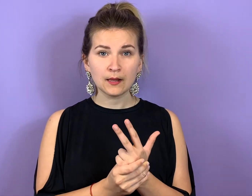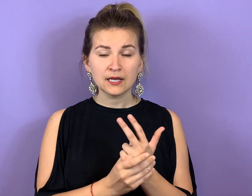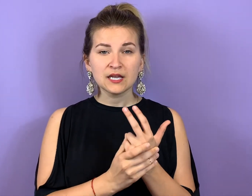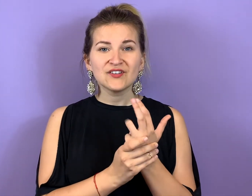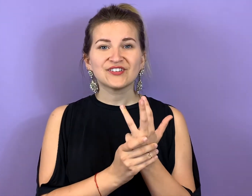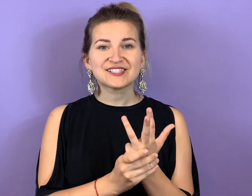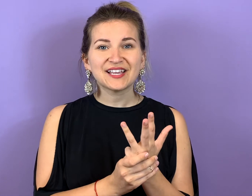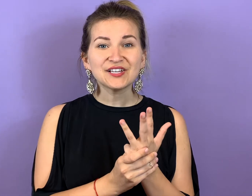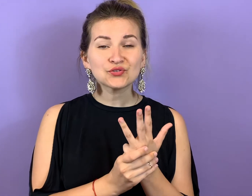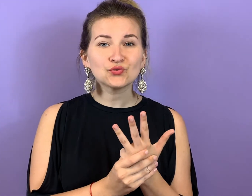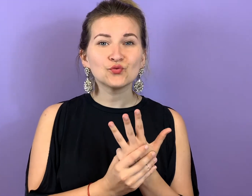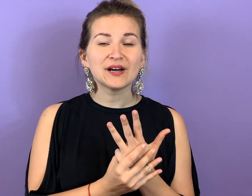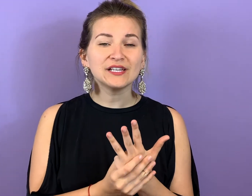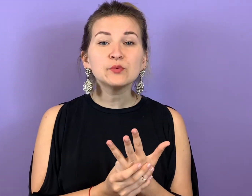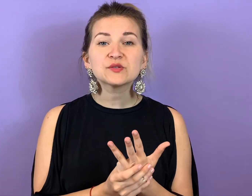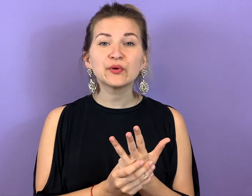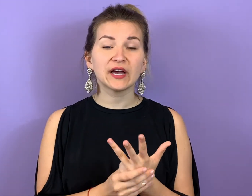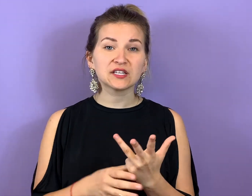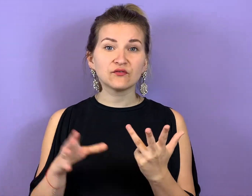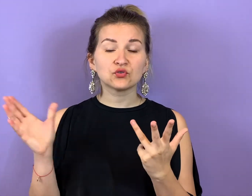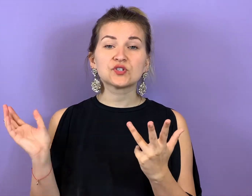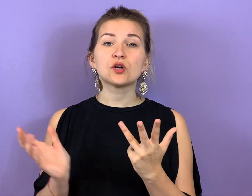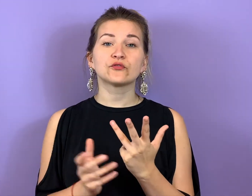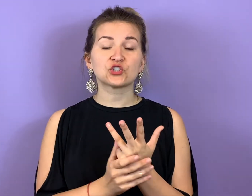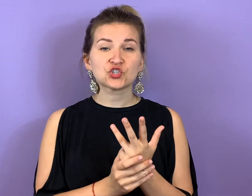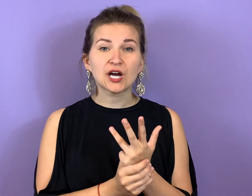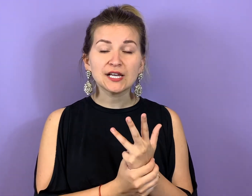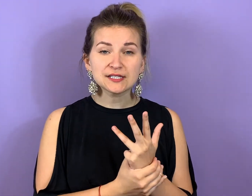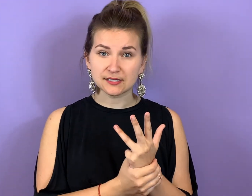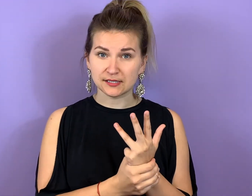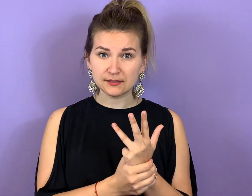Was denkst du über Liebespärchen, wenn du sie auf der Straße siehst?